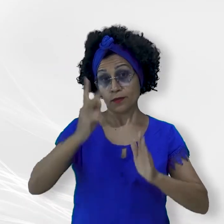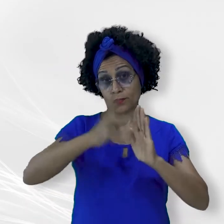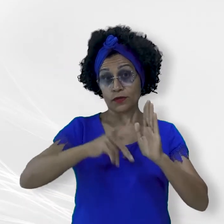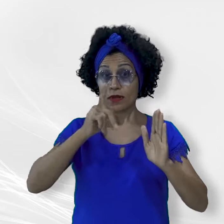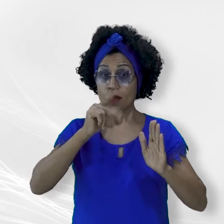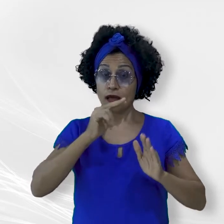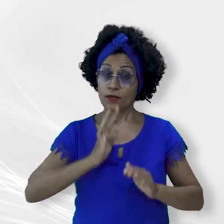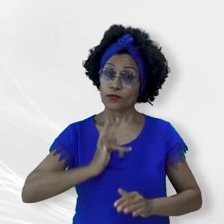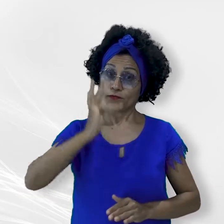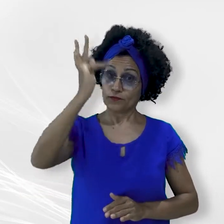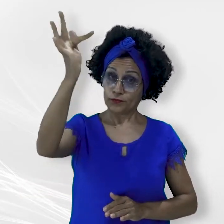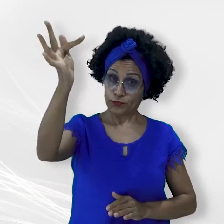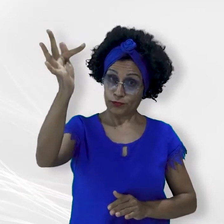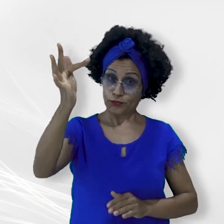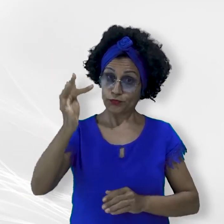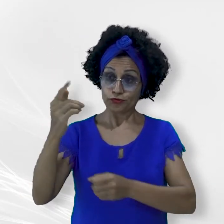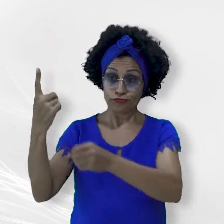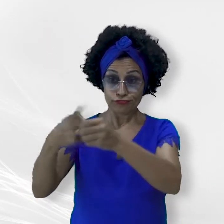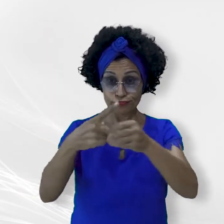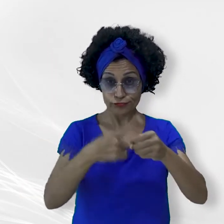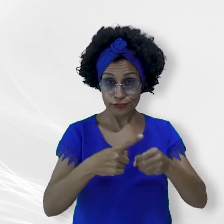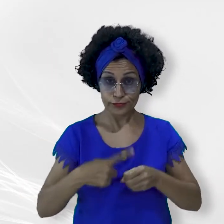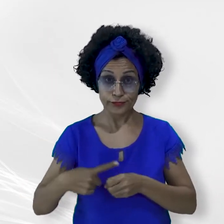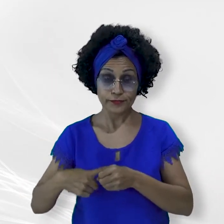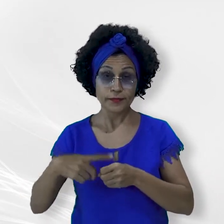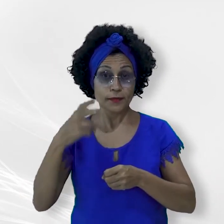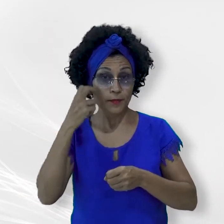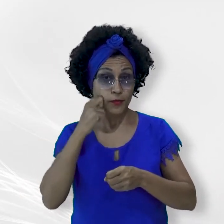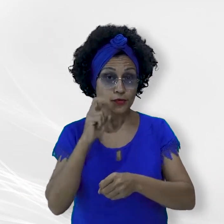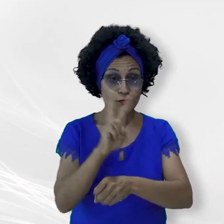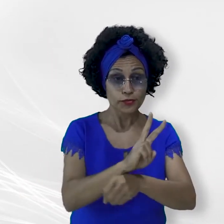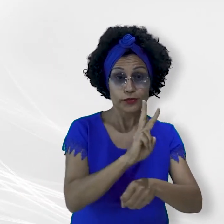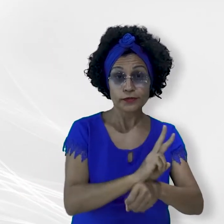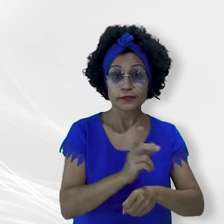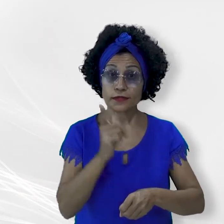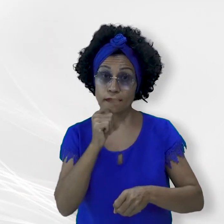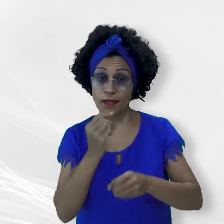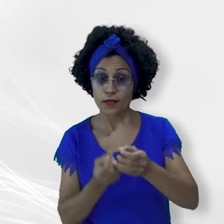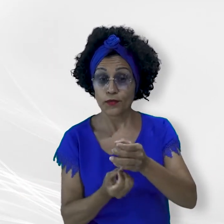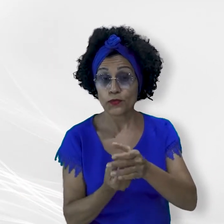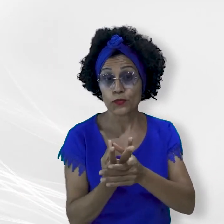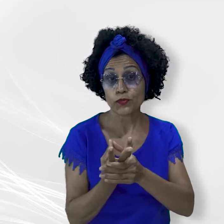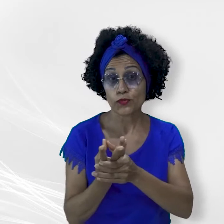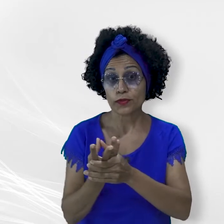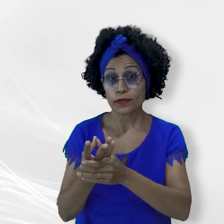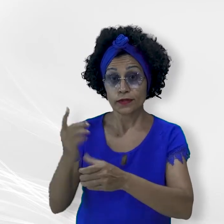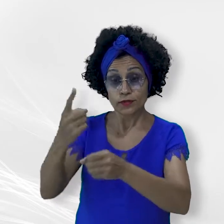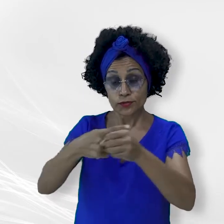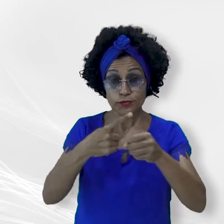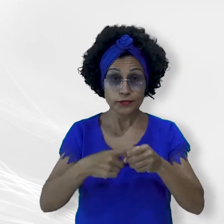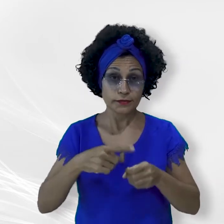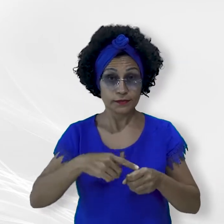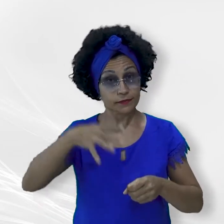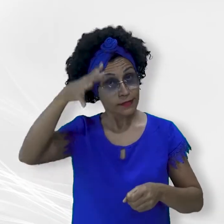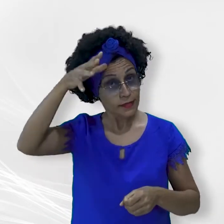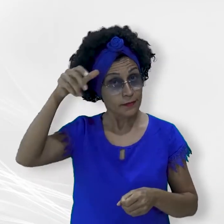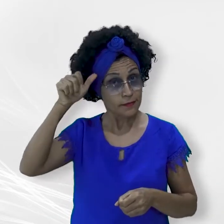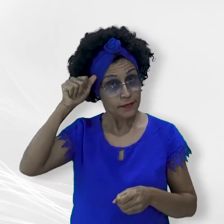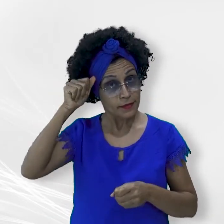Interiorização Busca instituir ações de proteção de nascentes nos municípios de Mato Grosso. Para tanto, com base na